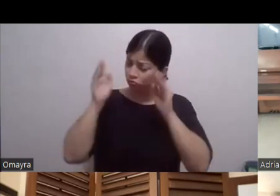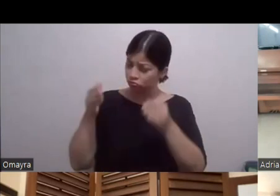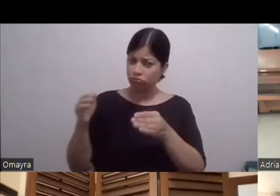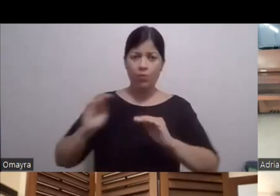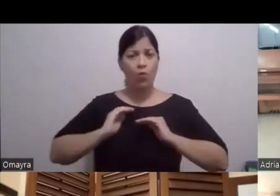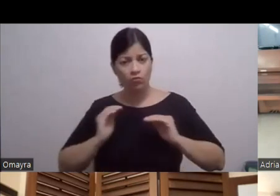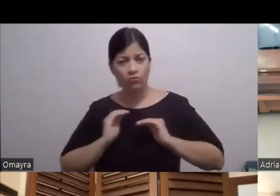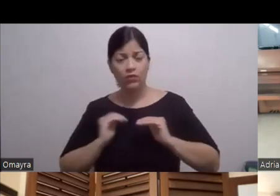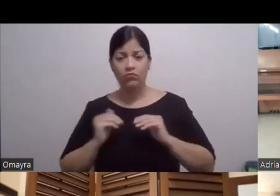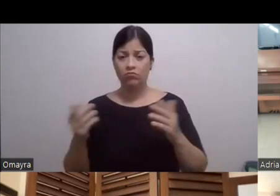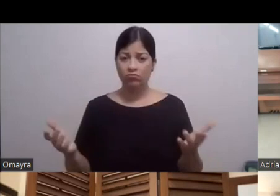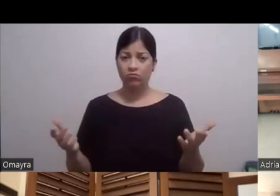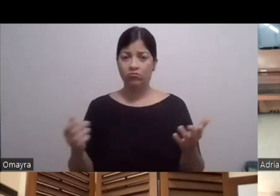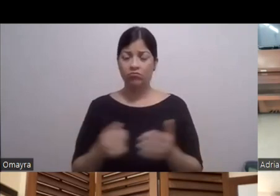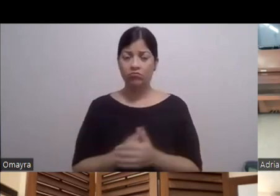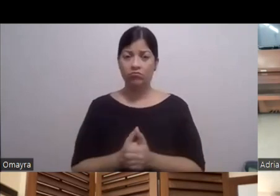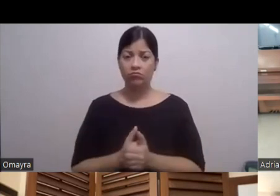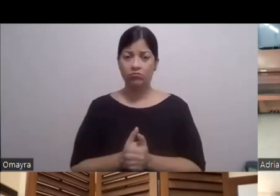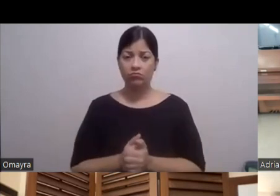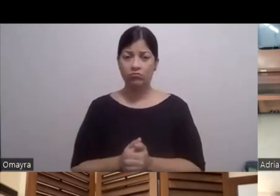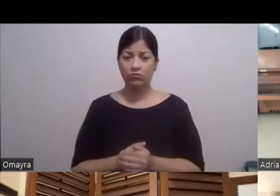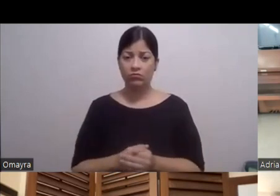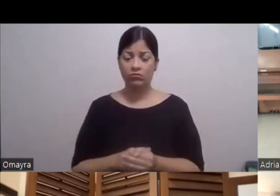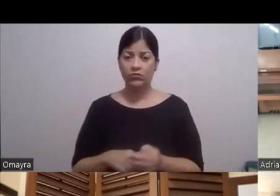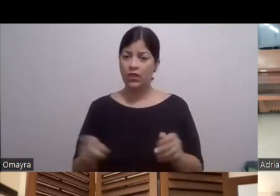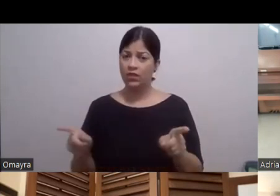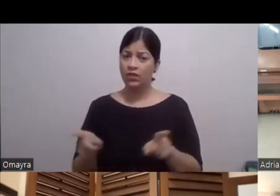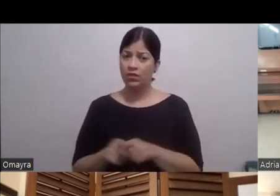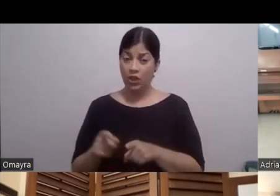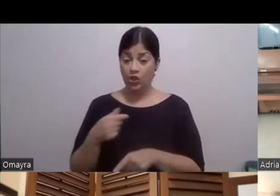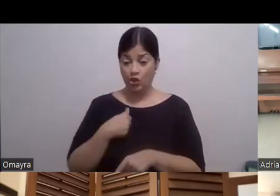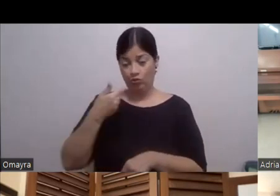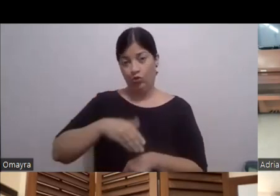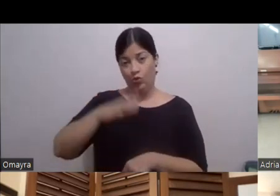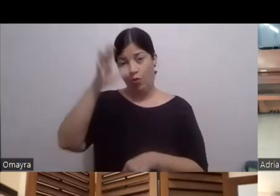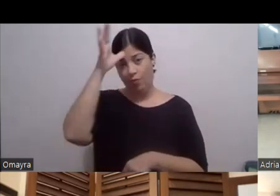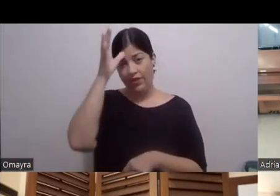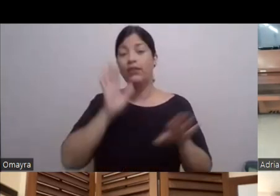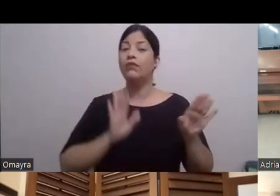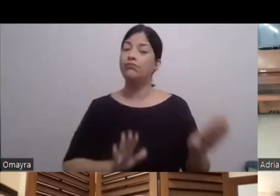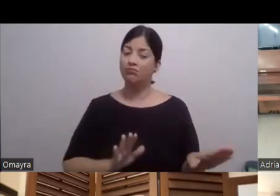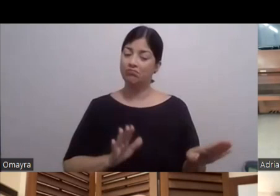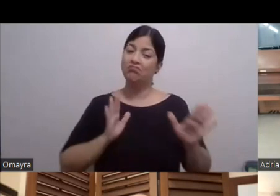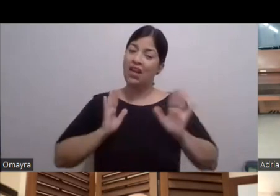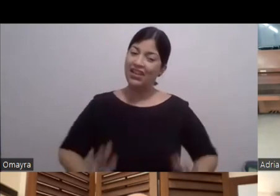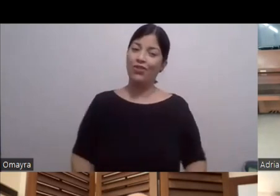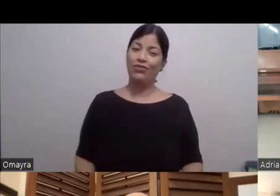Este Que por ese lado Pues mira Soy un padre tranquilo Que no Pero no solo Está en el